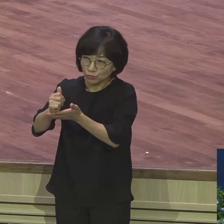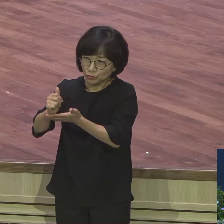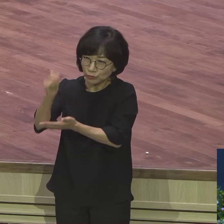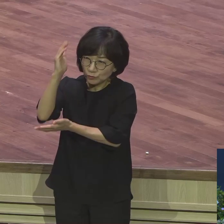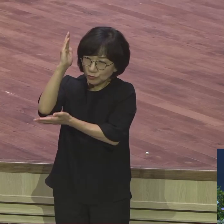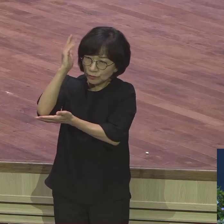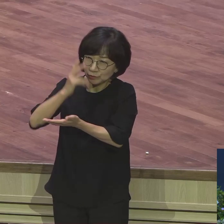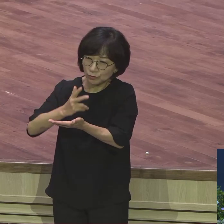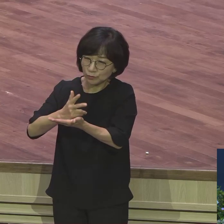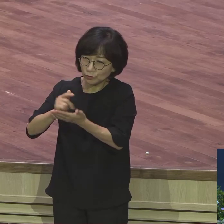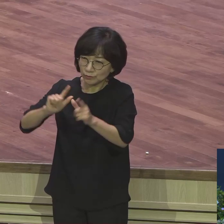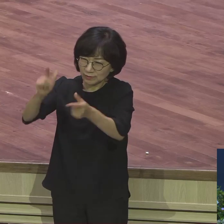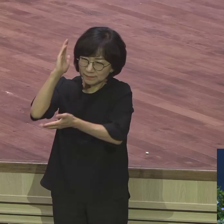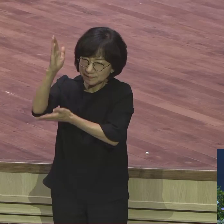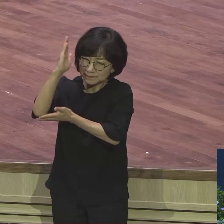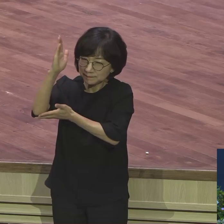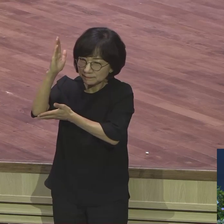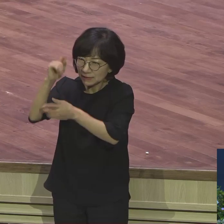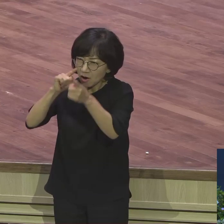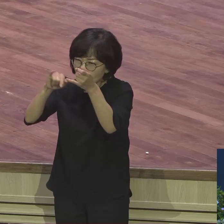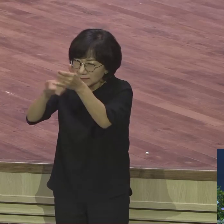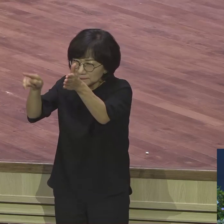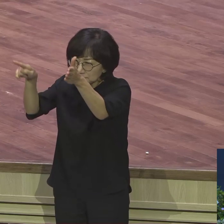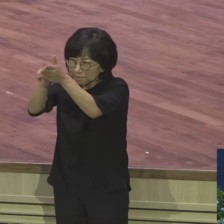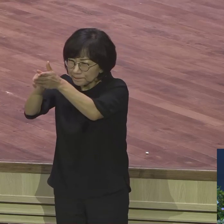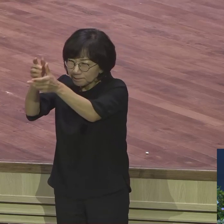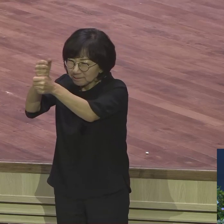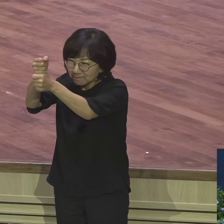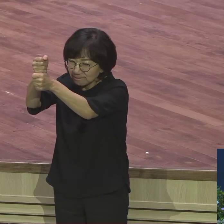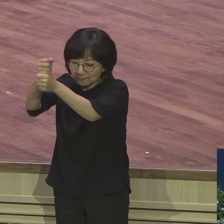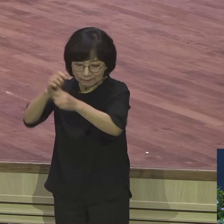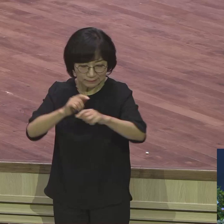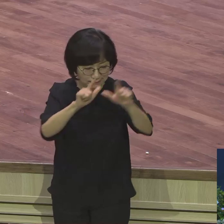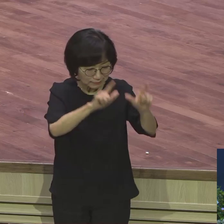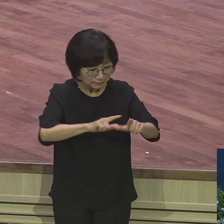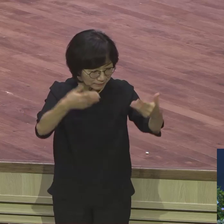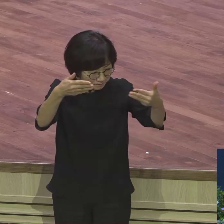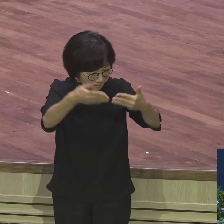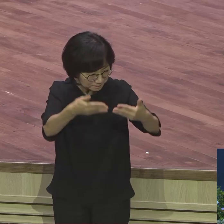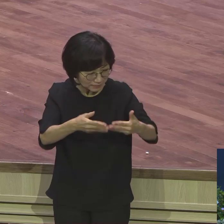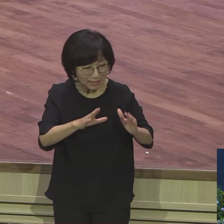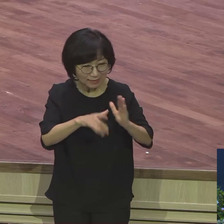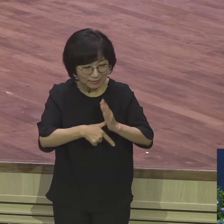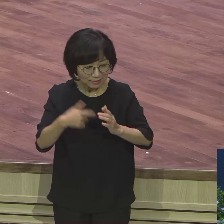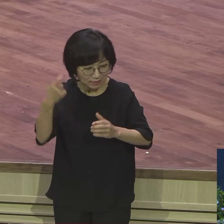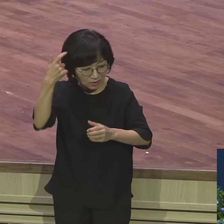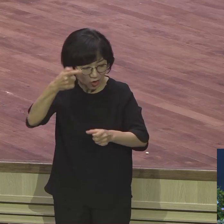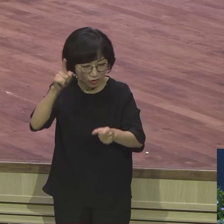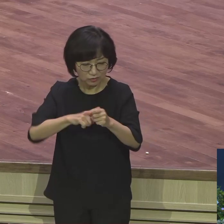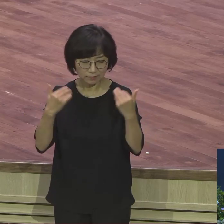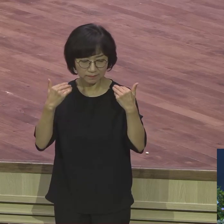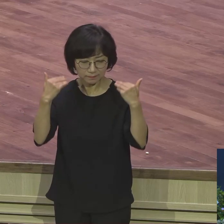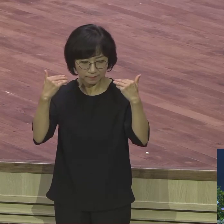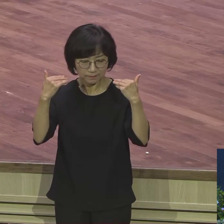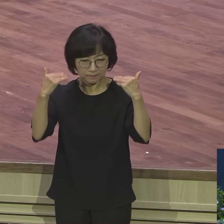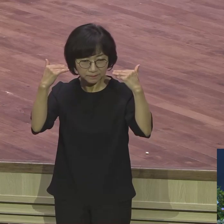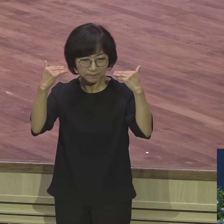삶 속에서 그것이 적용할 수 있고 영적 성장을 체험하게 될 때에 성경적